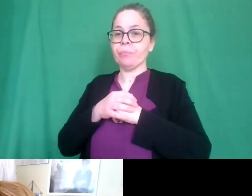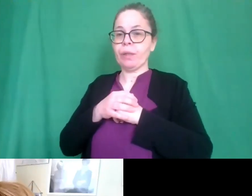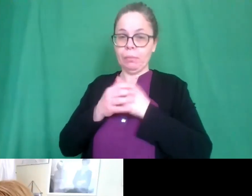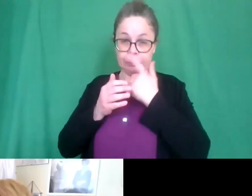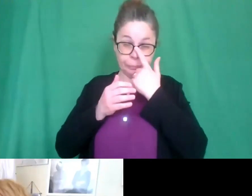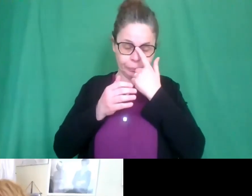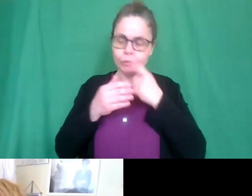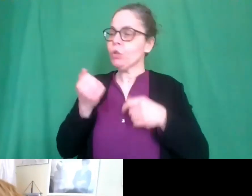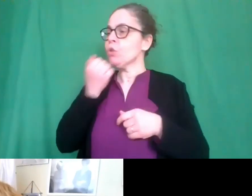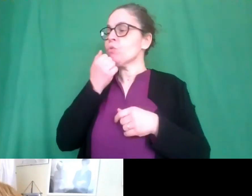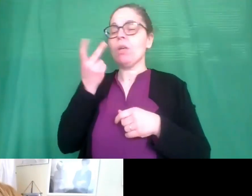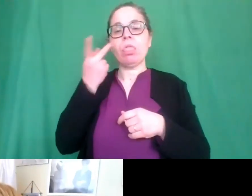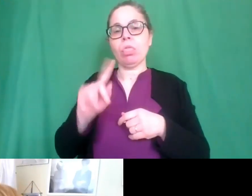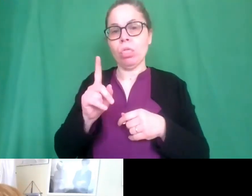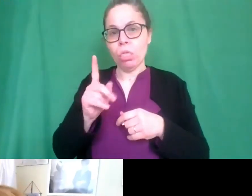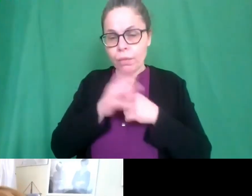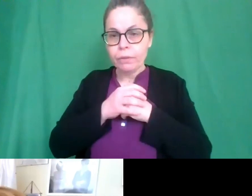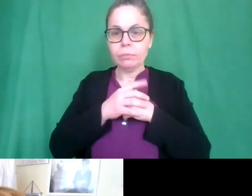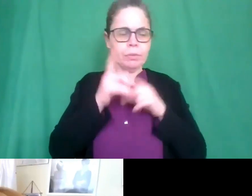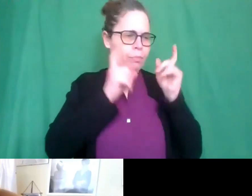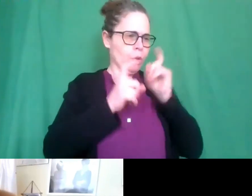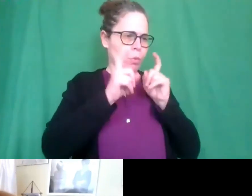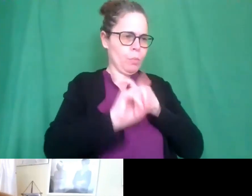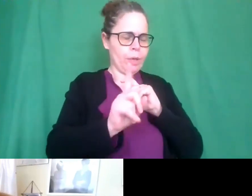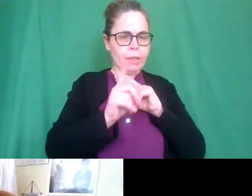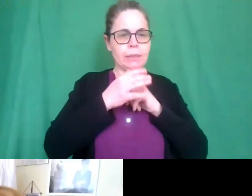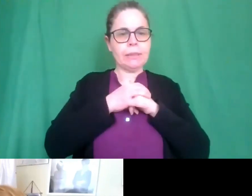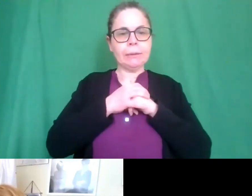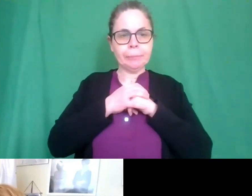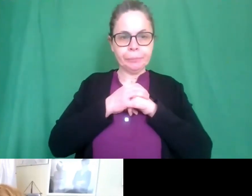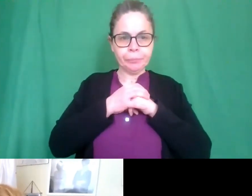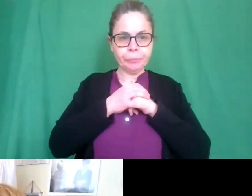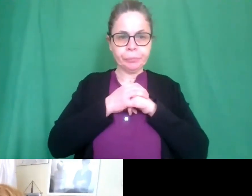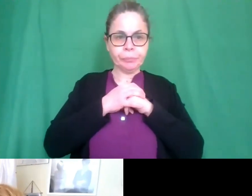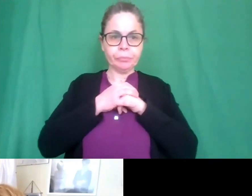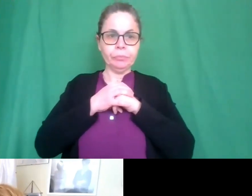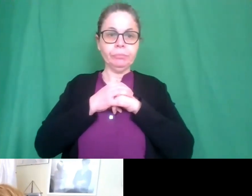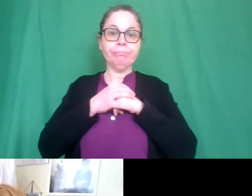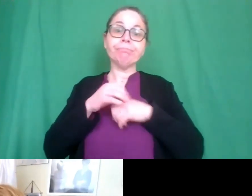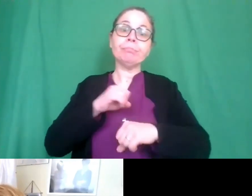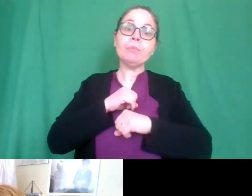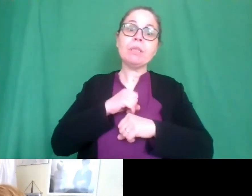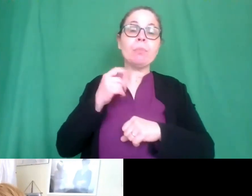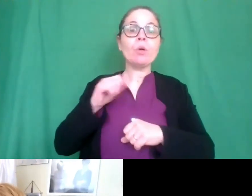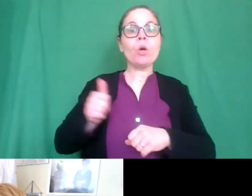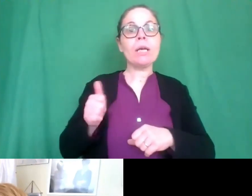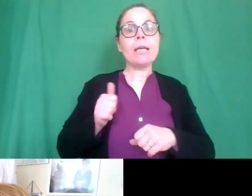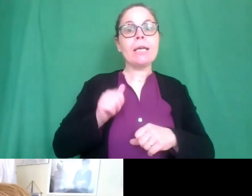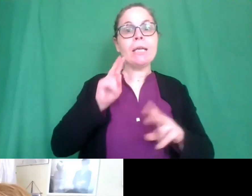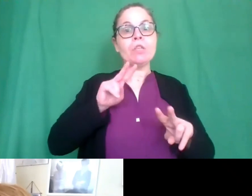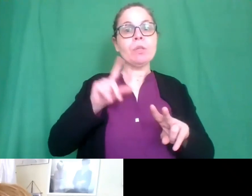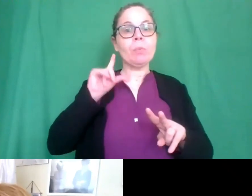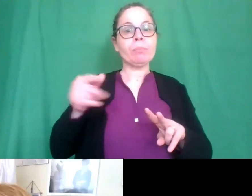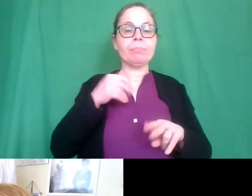non ti vedevo mi dispiace che il settore sia eh sia uscito perché lo vedevo sempre lì e intendevo